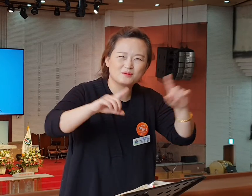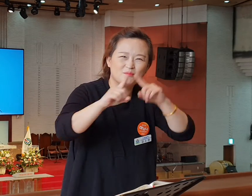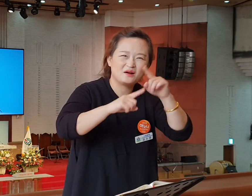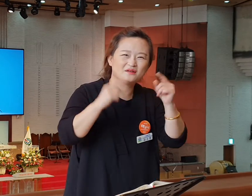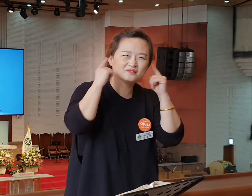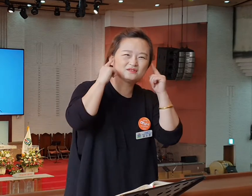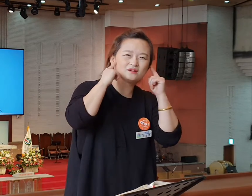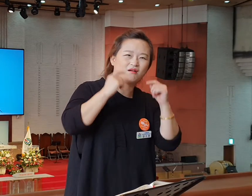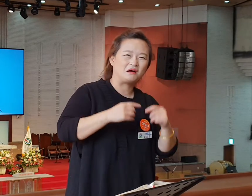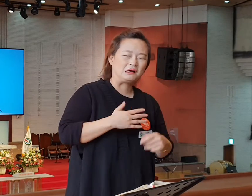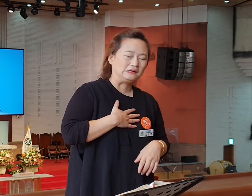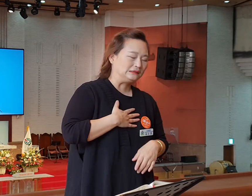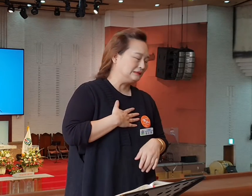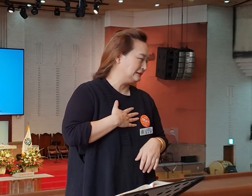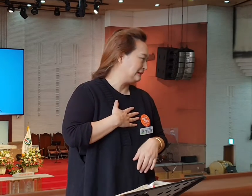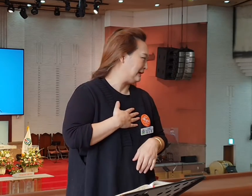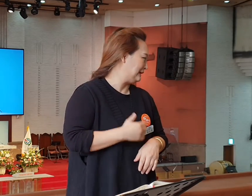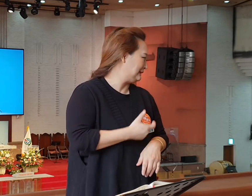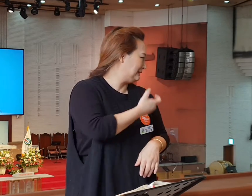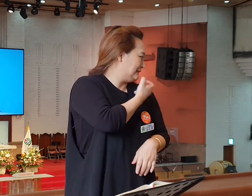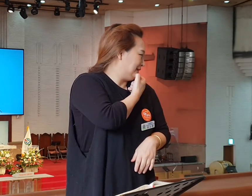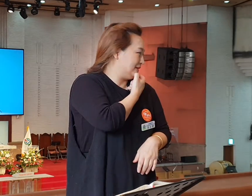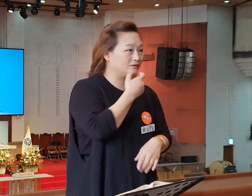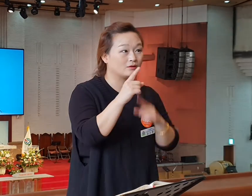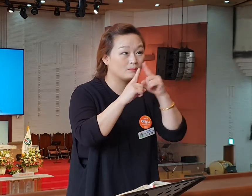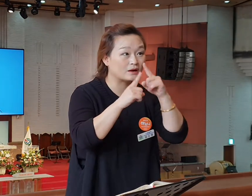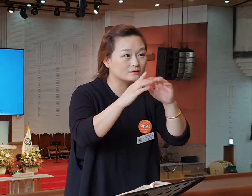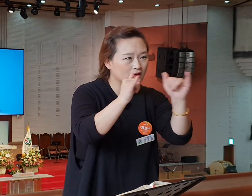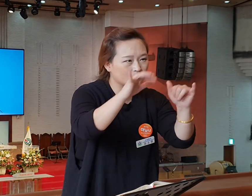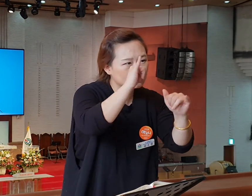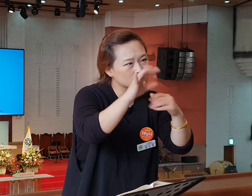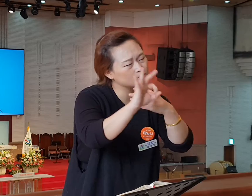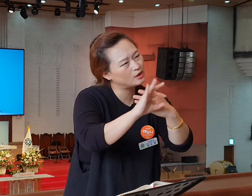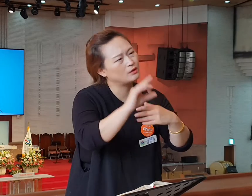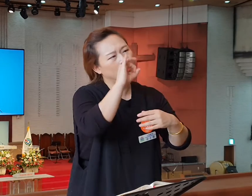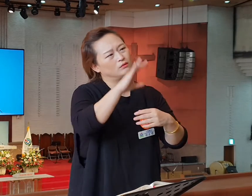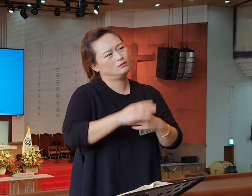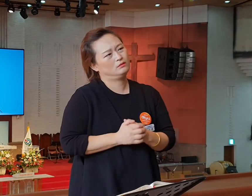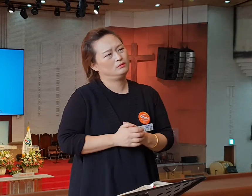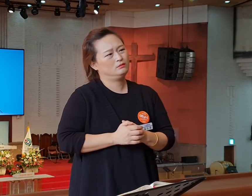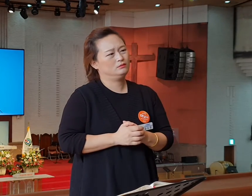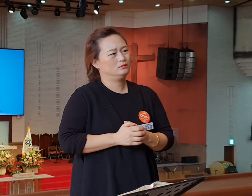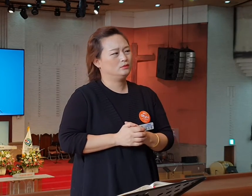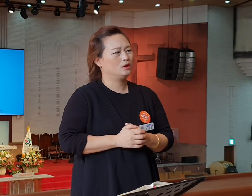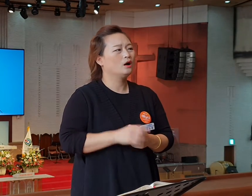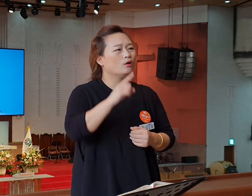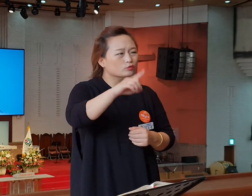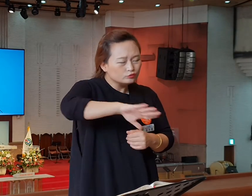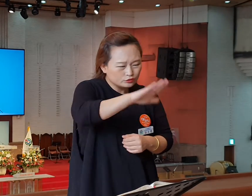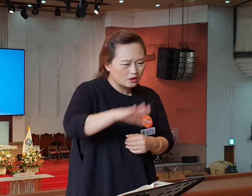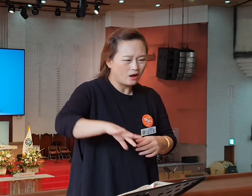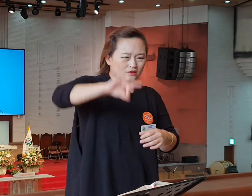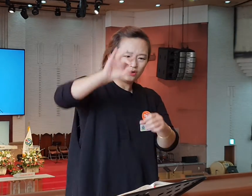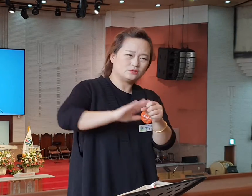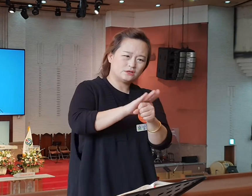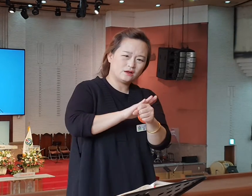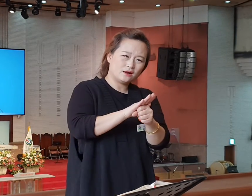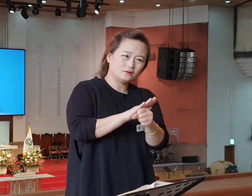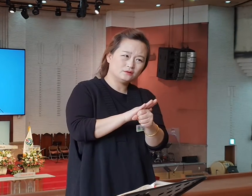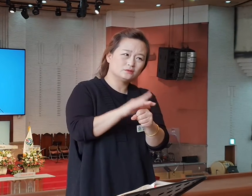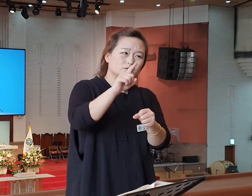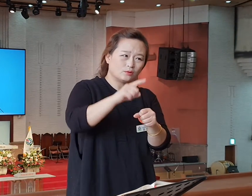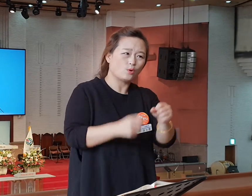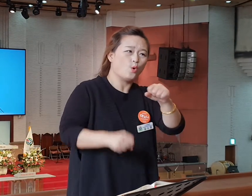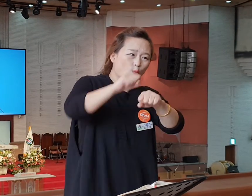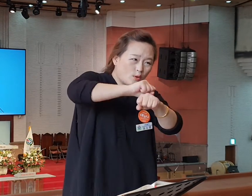분이 있으면 제가 여러분들을 설득해야 돼요. 오늘 이 말씀이 그 첫사랑의 풋풋함이 아닌 것은 오늘 이 말씀이